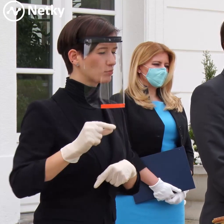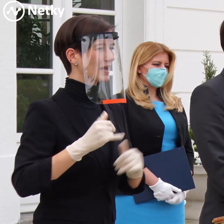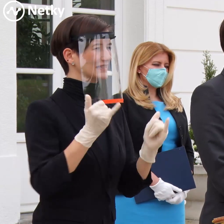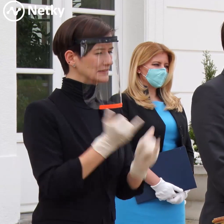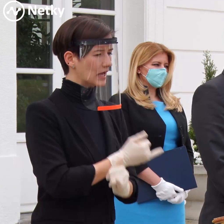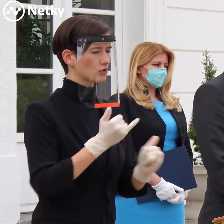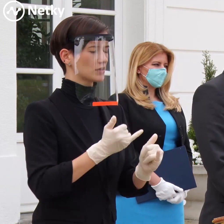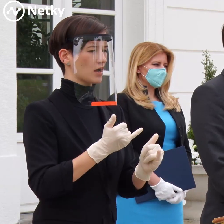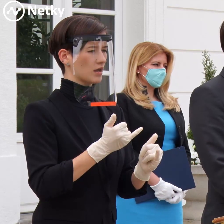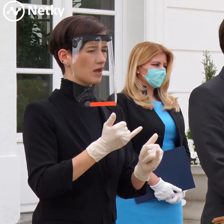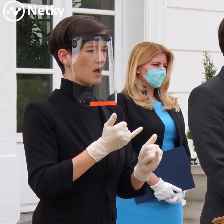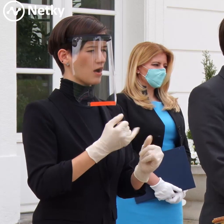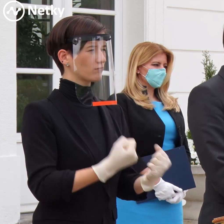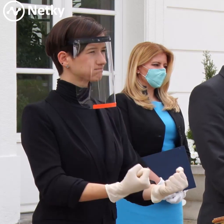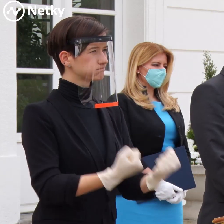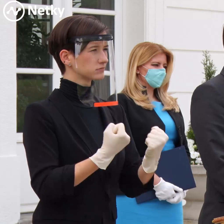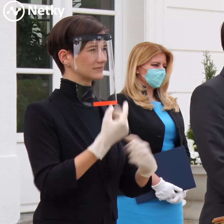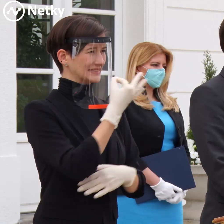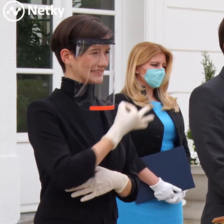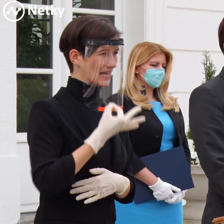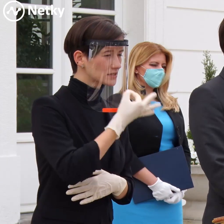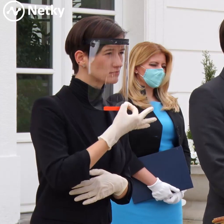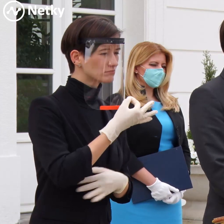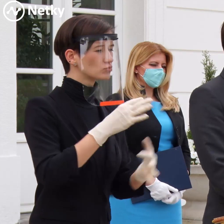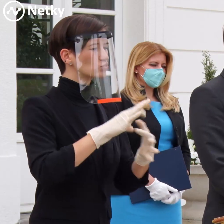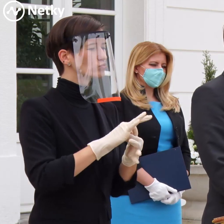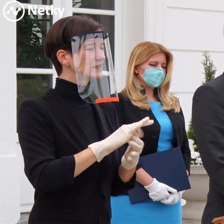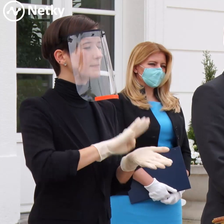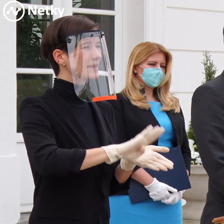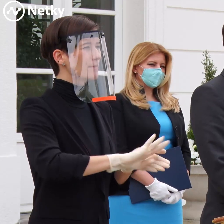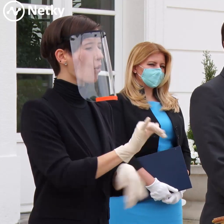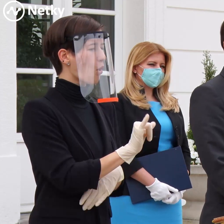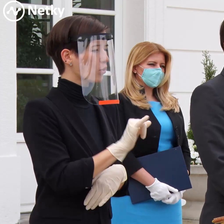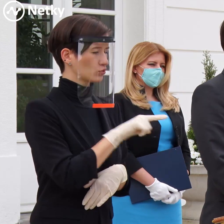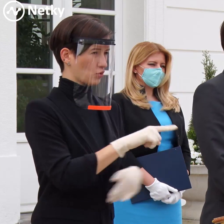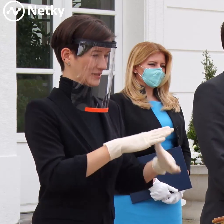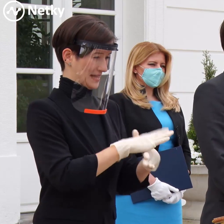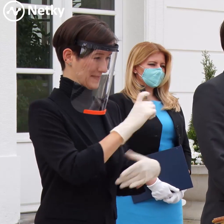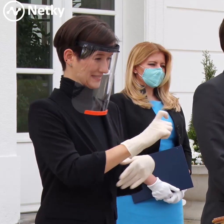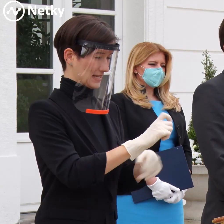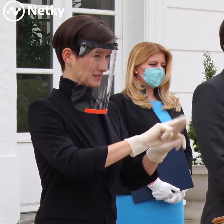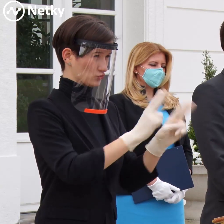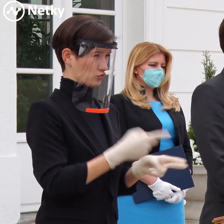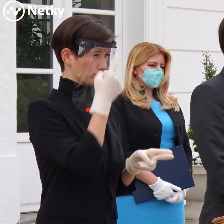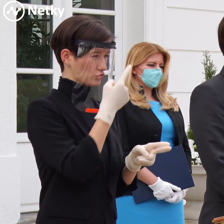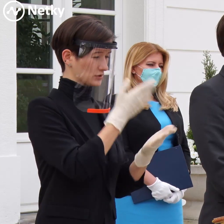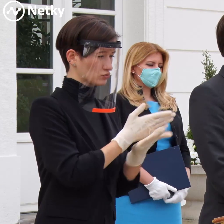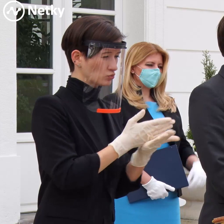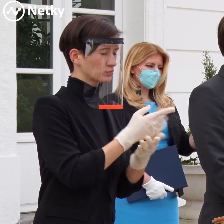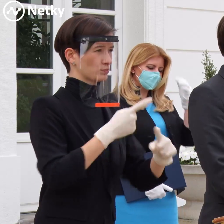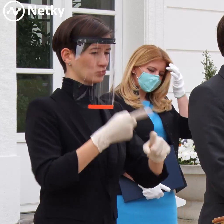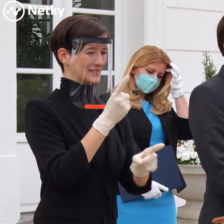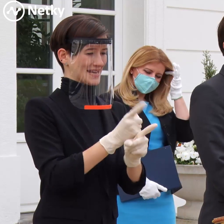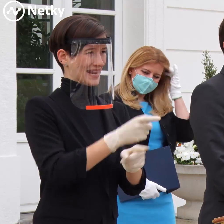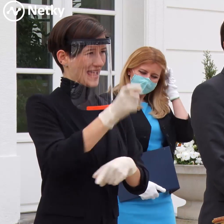v prvom rade zamestnancov, ktorí sú rizikovejšími a následne klientov všetkých domovosociálnych